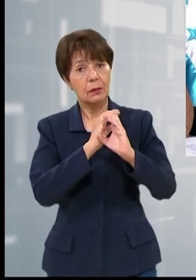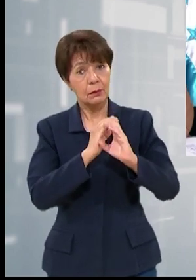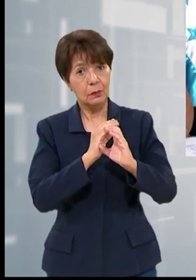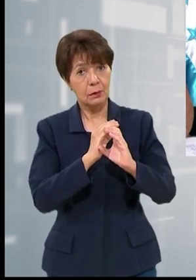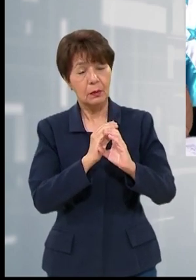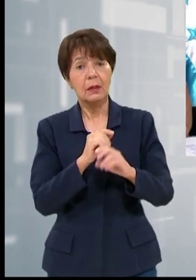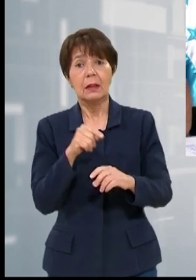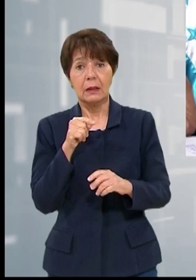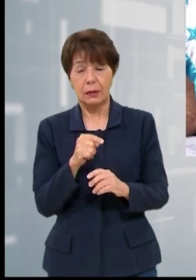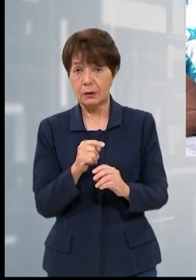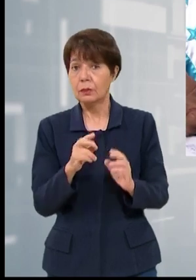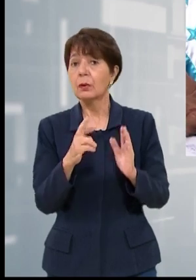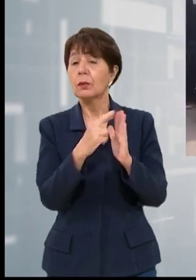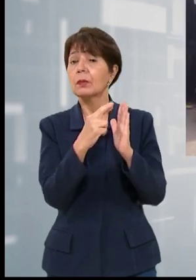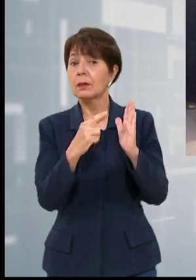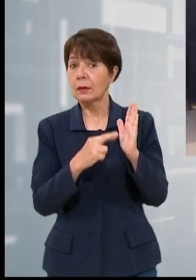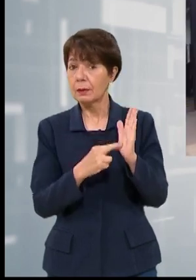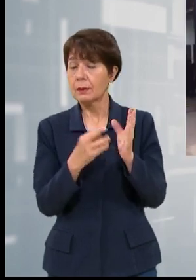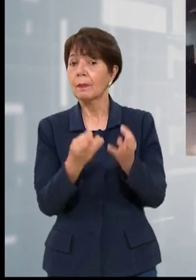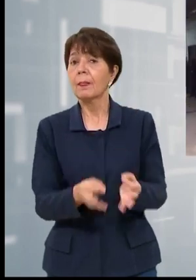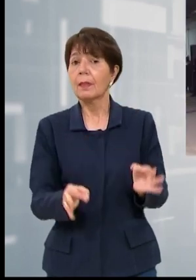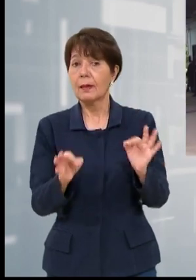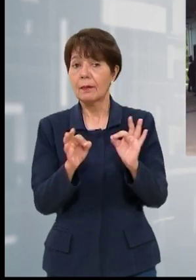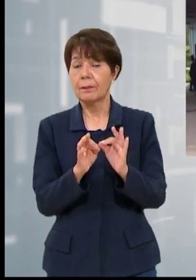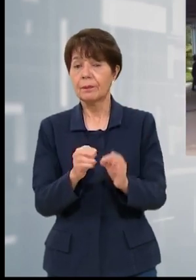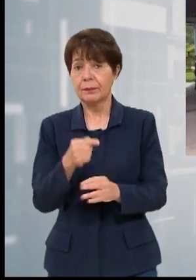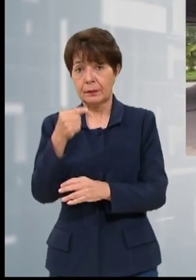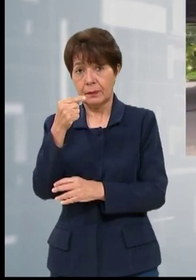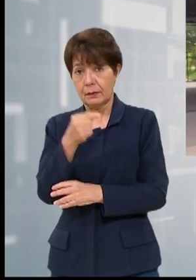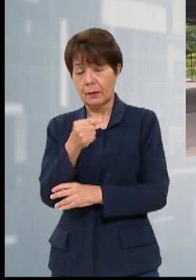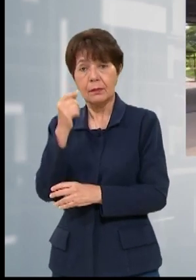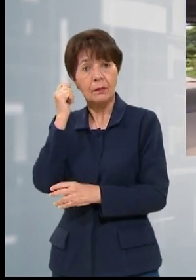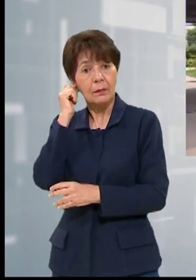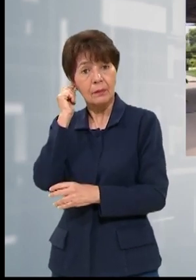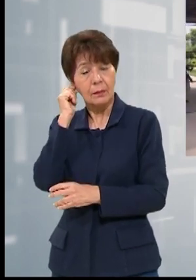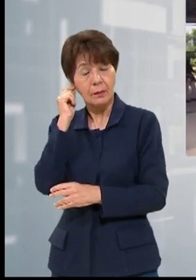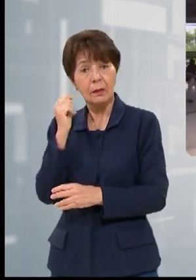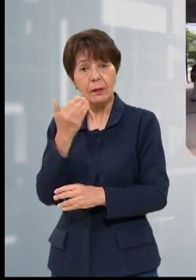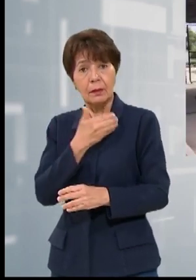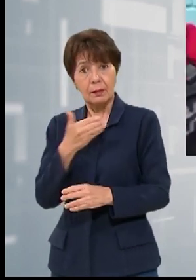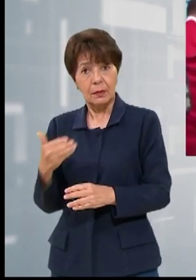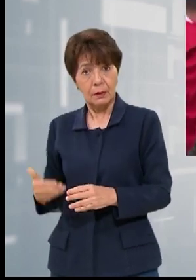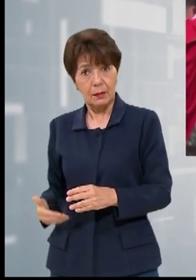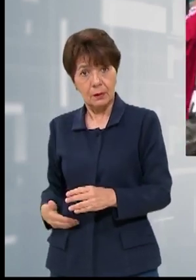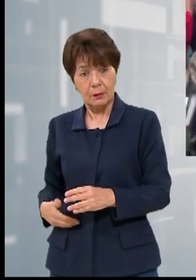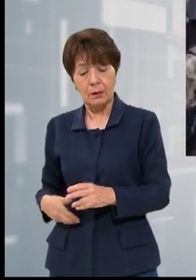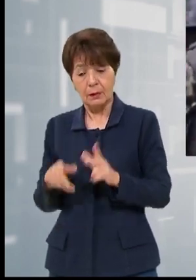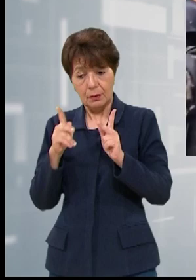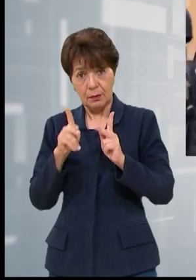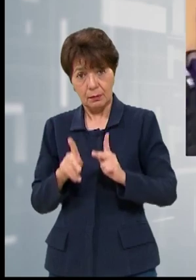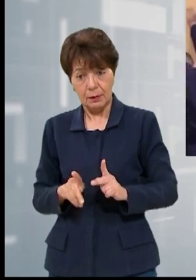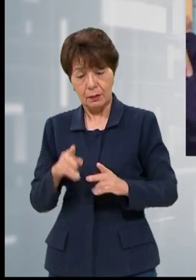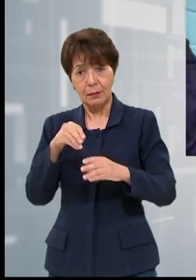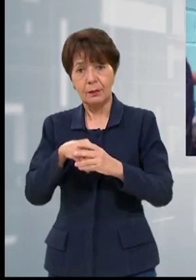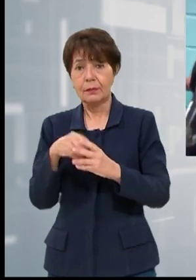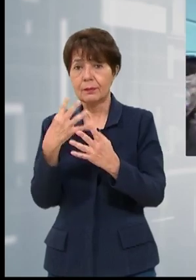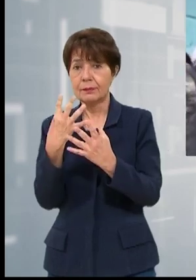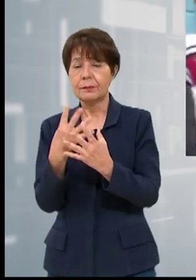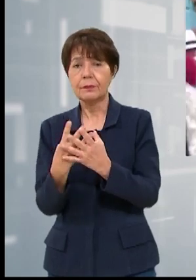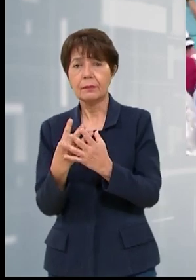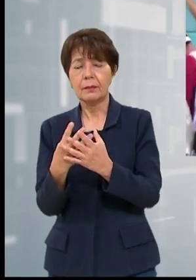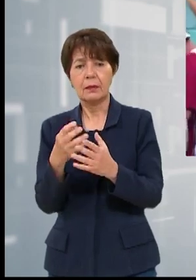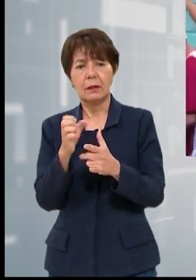una salvaguarda fundamental. Delma Ordóñez, presidente de la Asociación de Familiares y Privados de Libertad, cuestiona la manera en que se ha